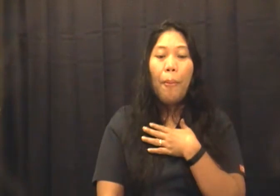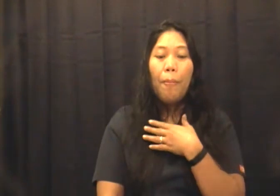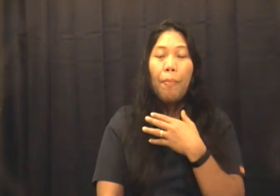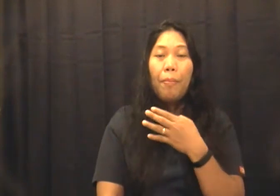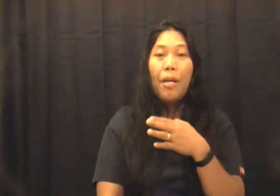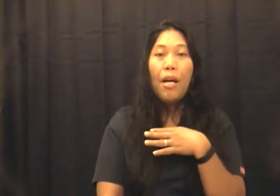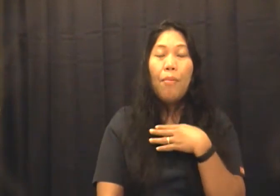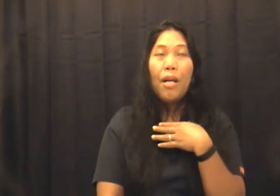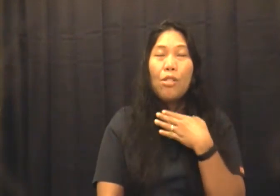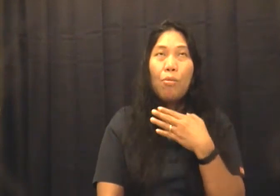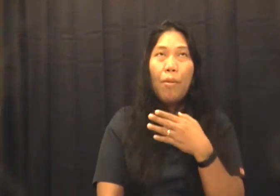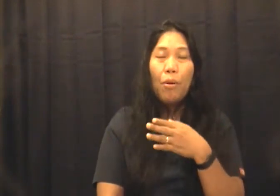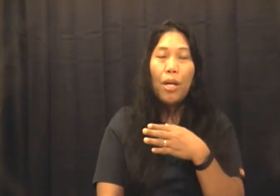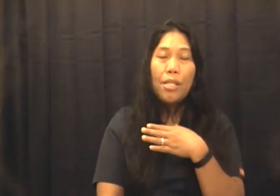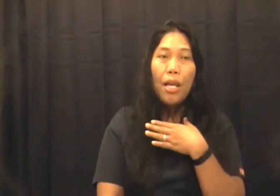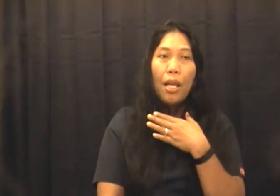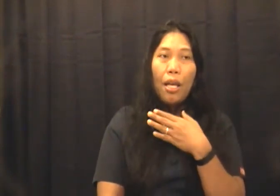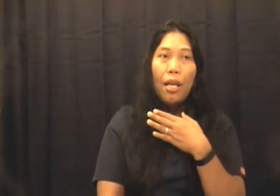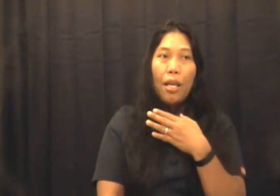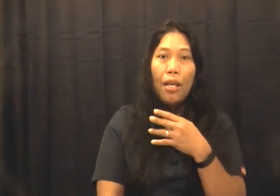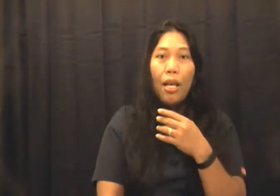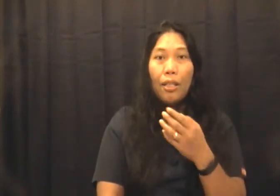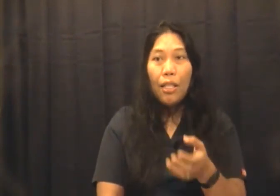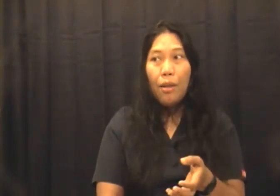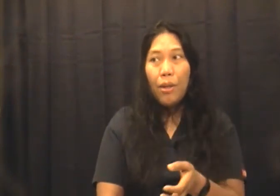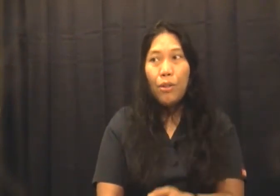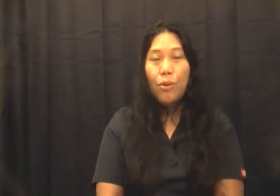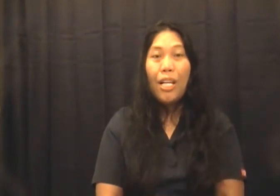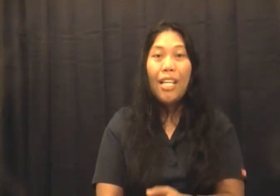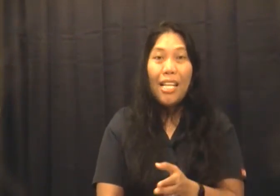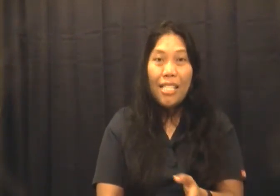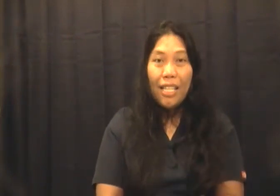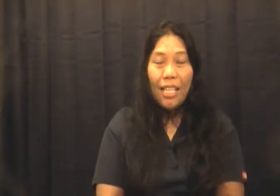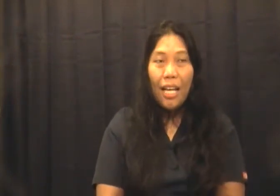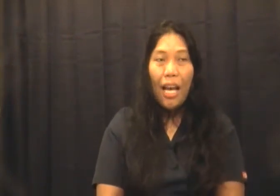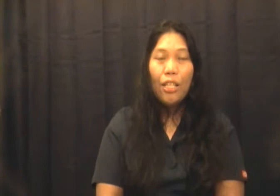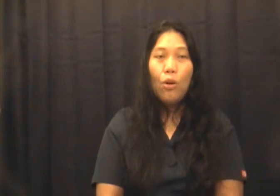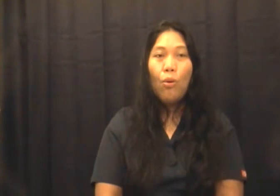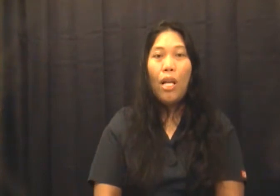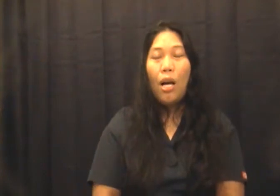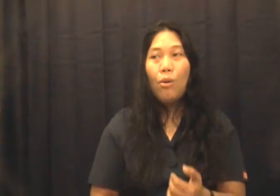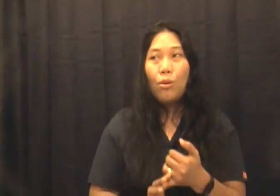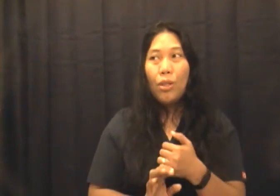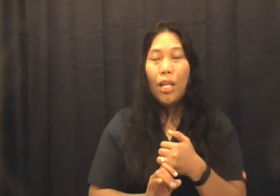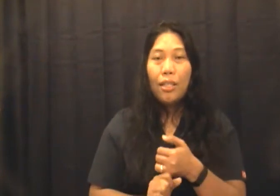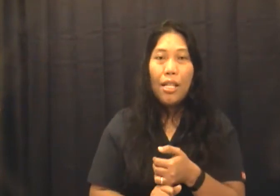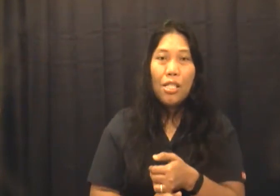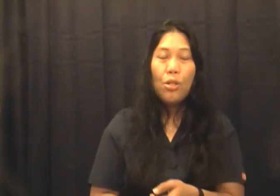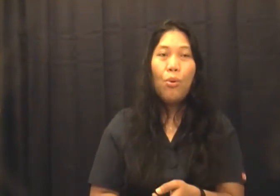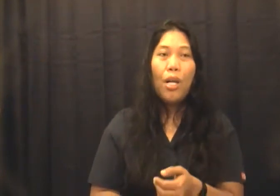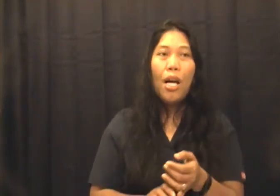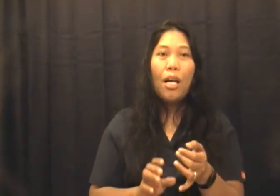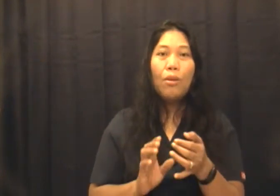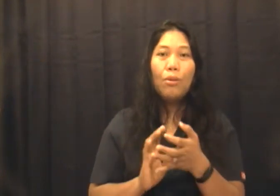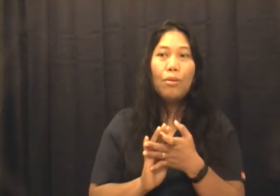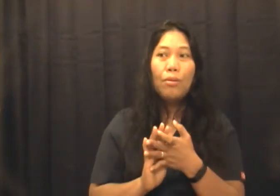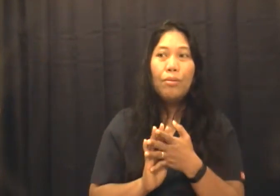na makasurvive ako kasi healthy naman yung kadalasan na kinakain ko wala akong health issue wala akong